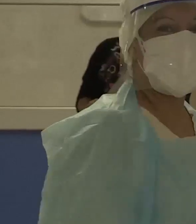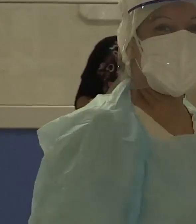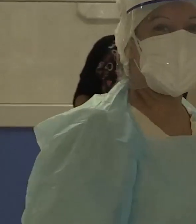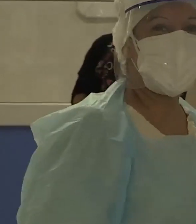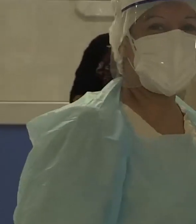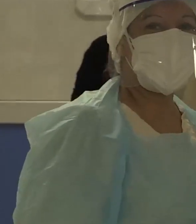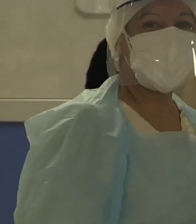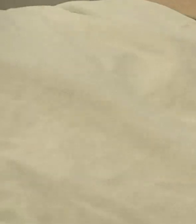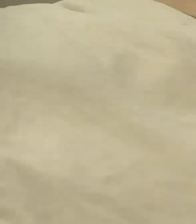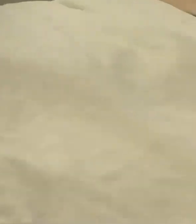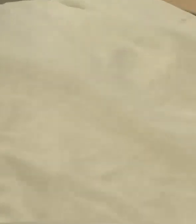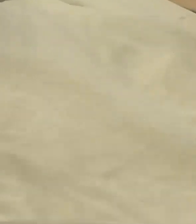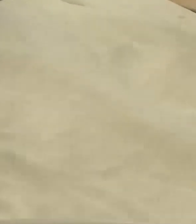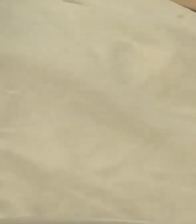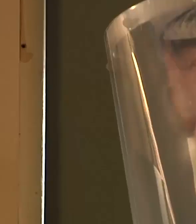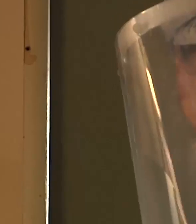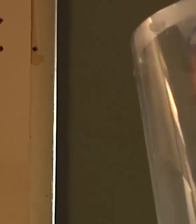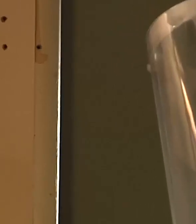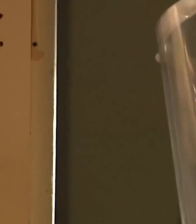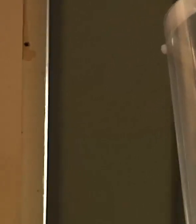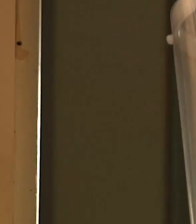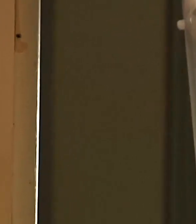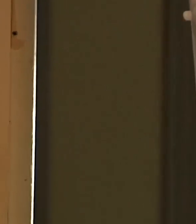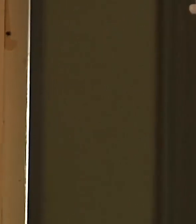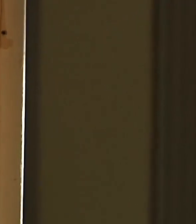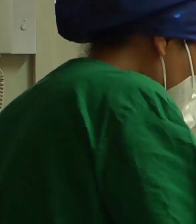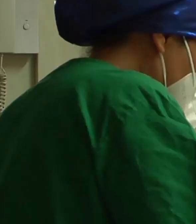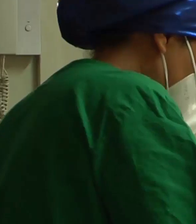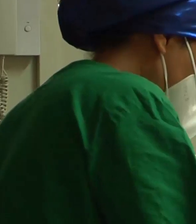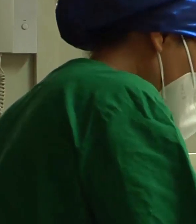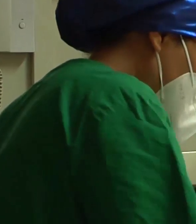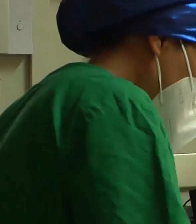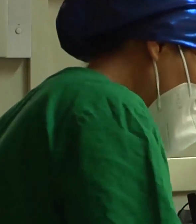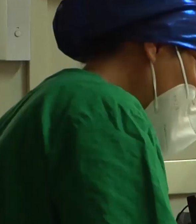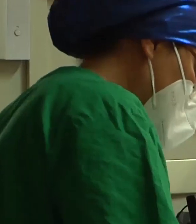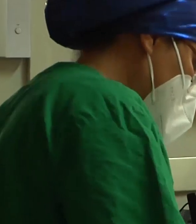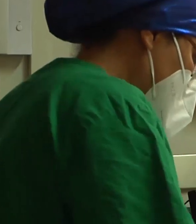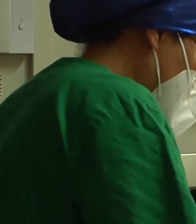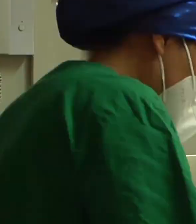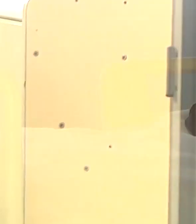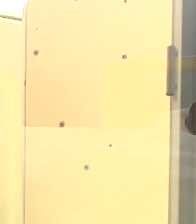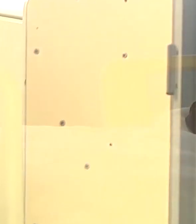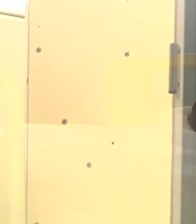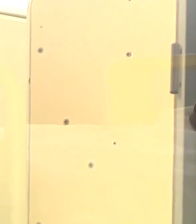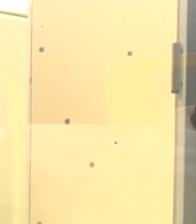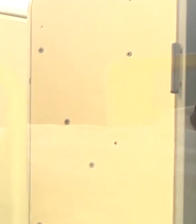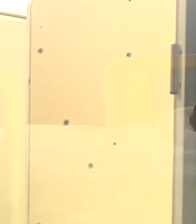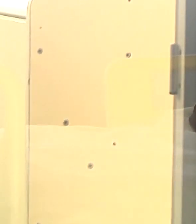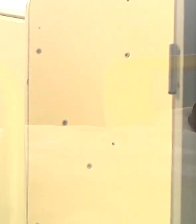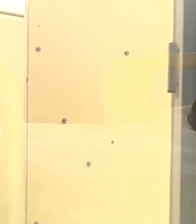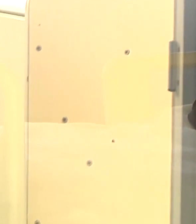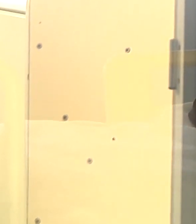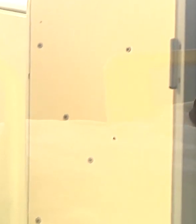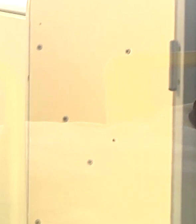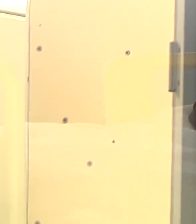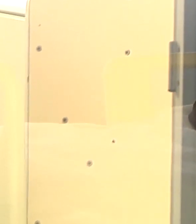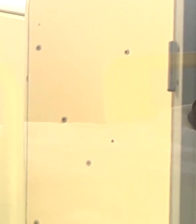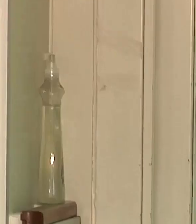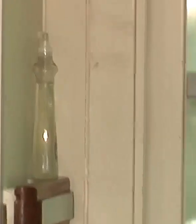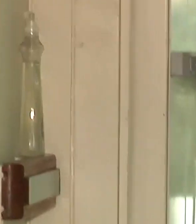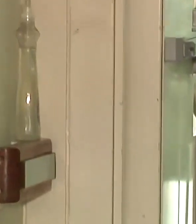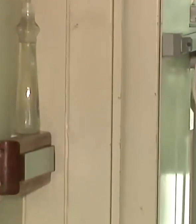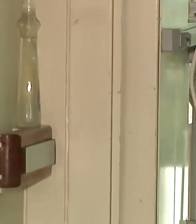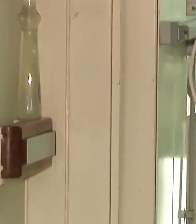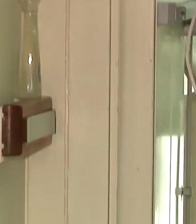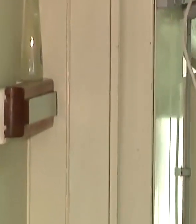cifras, superando a nivel nacional los 1.000 fallecimientos por causa del COVID-19. En Tarapacá se registró el